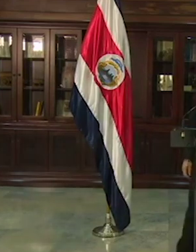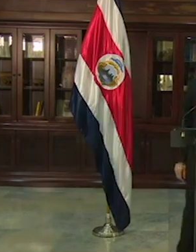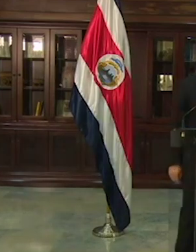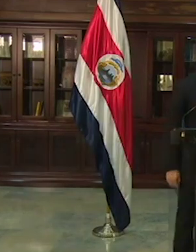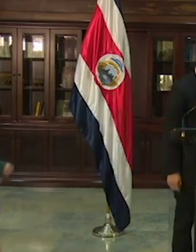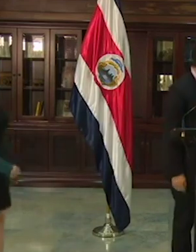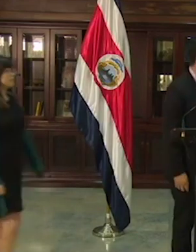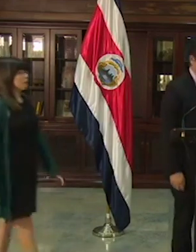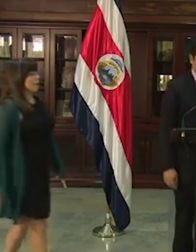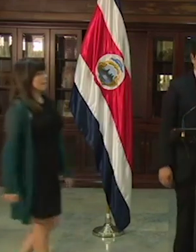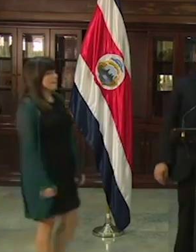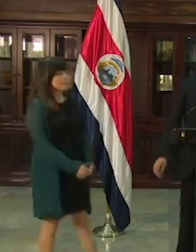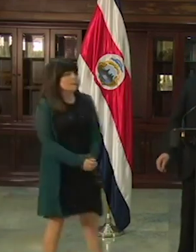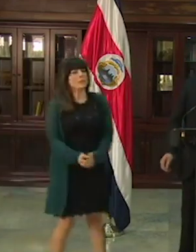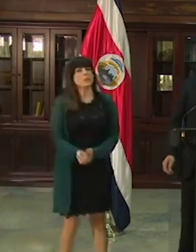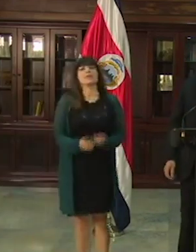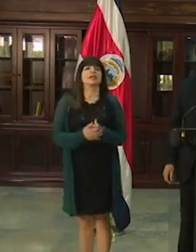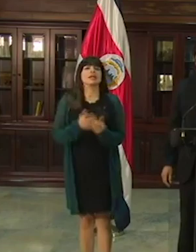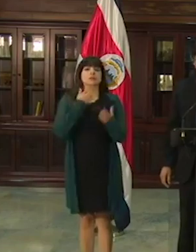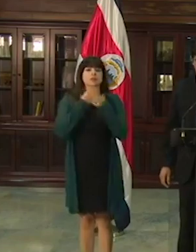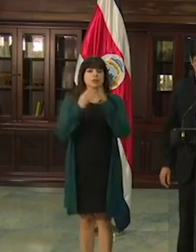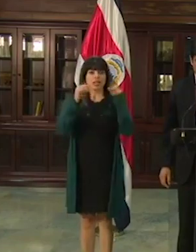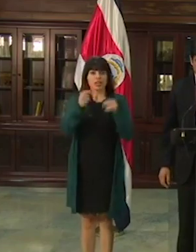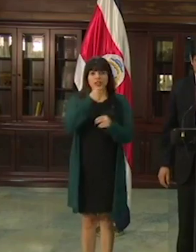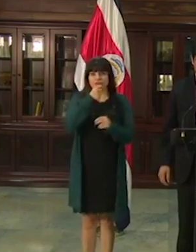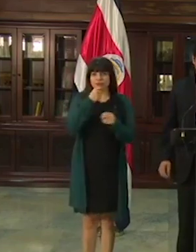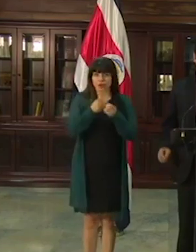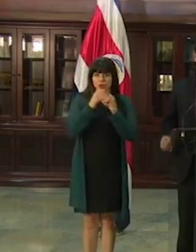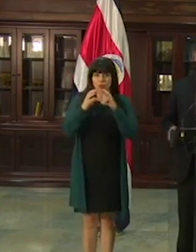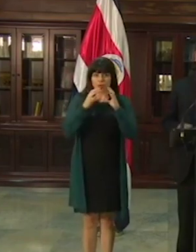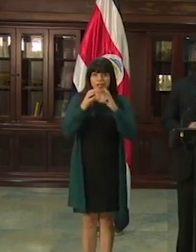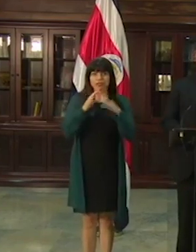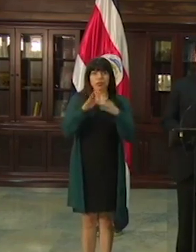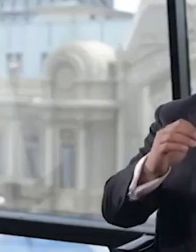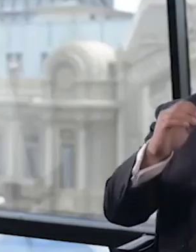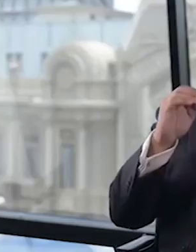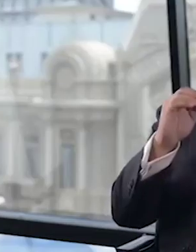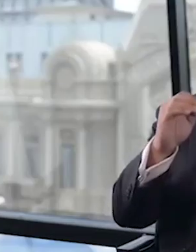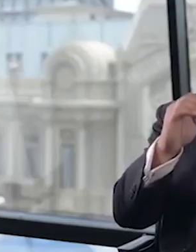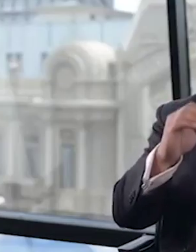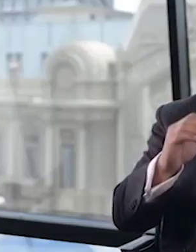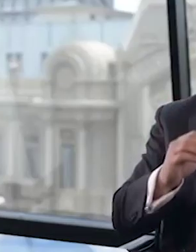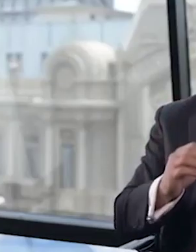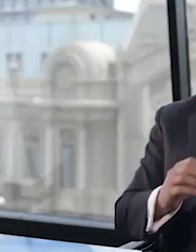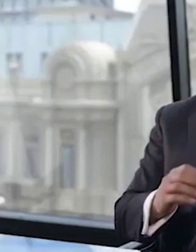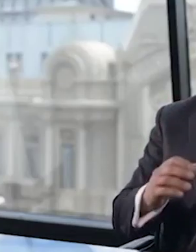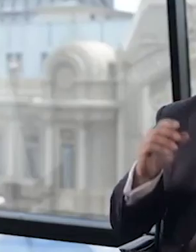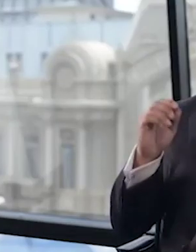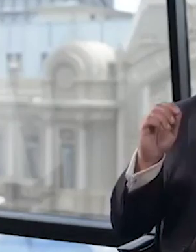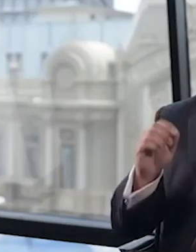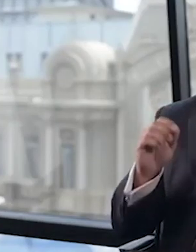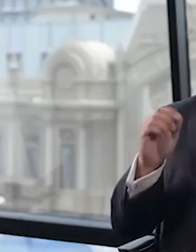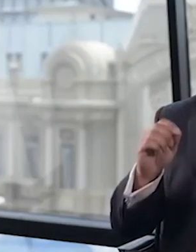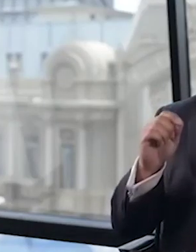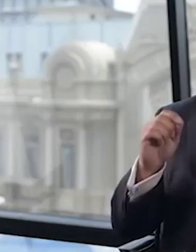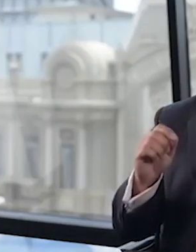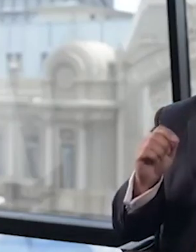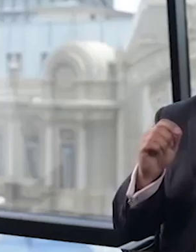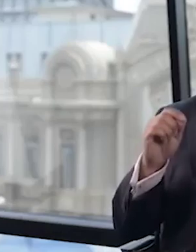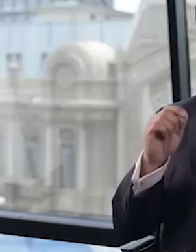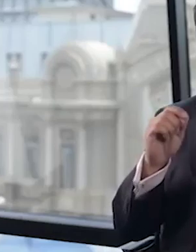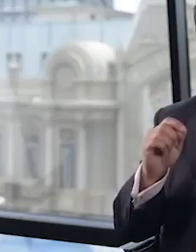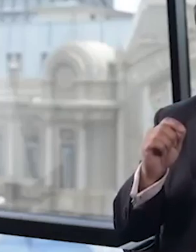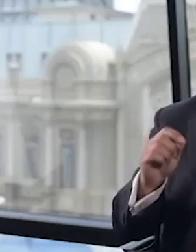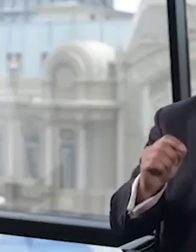Carlos Alvarado, decidió hacer el llamado urgente para definir este tema pues este martes Marvin Rodríguez, nombrado como nuevo